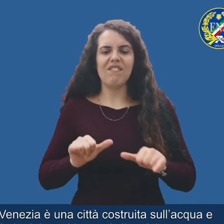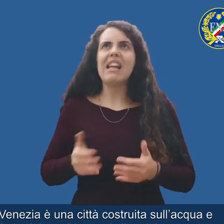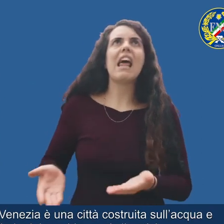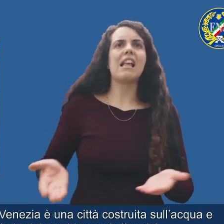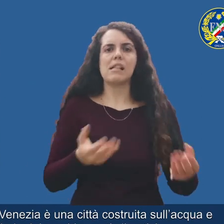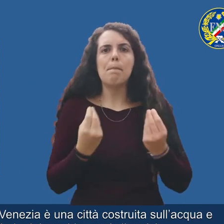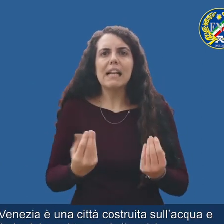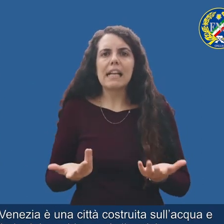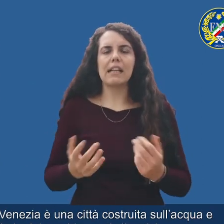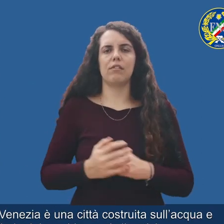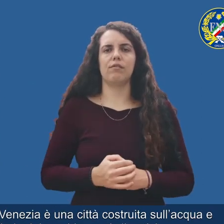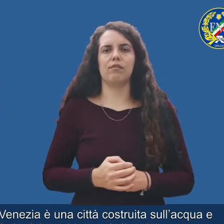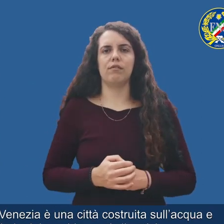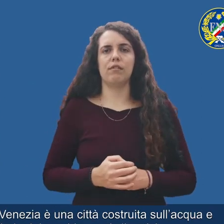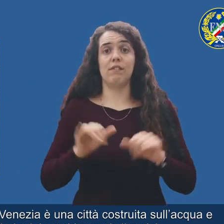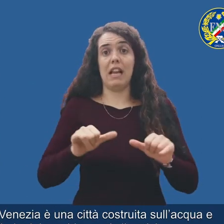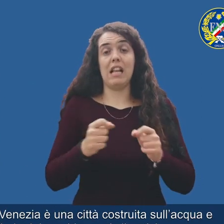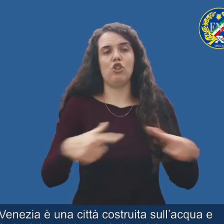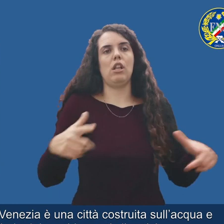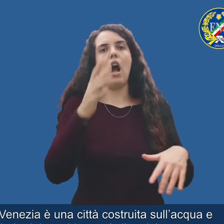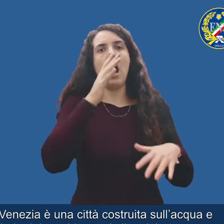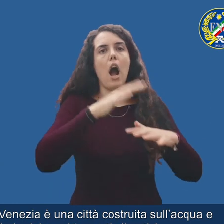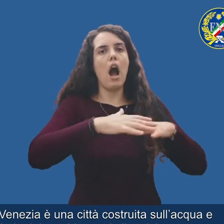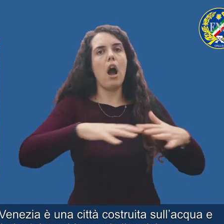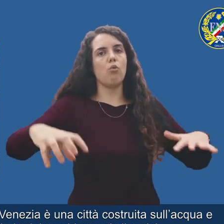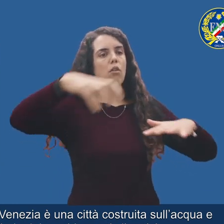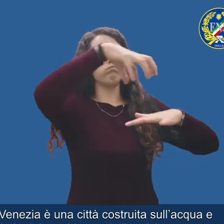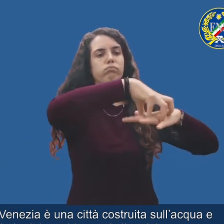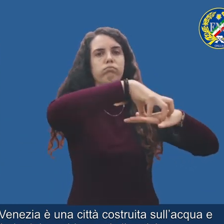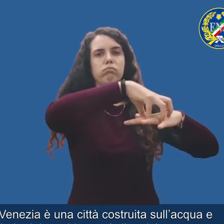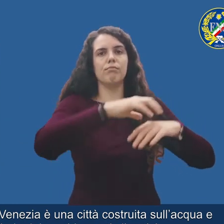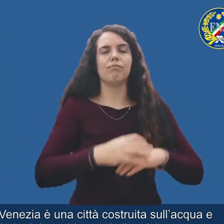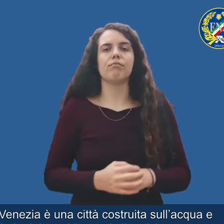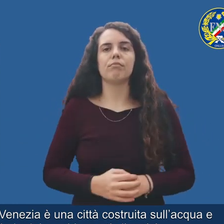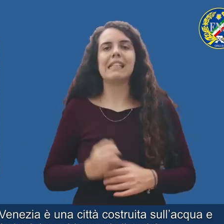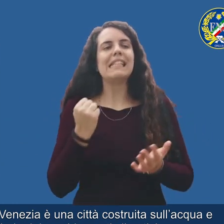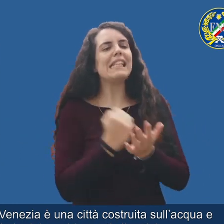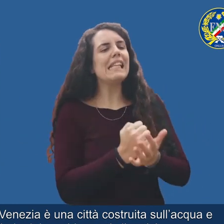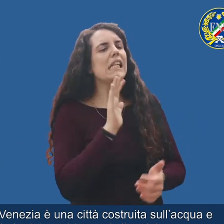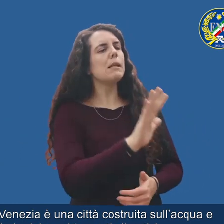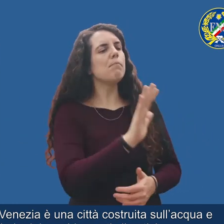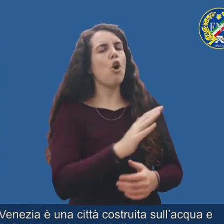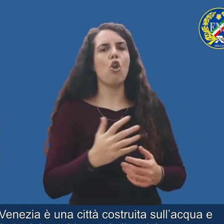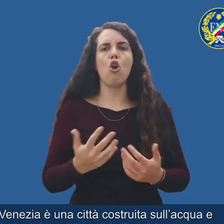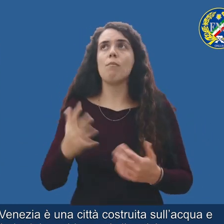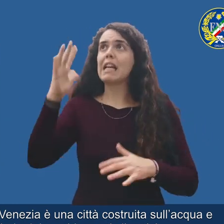Perché a Venezia? Perché Venezia è una città costruita sull'acqua e rappresenta il simbolo dei cambiamenti climatici, dell